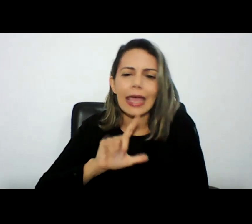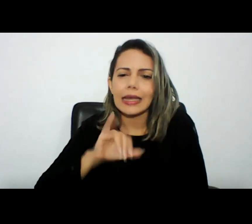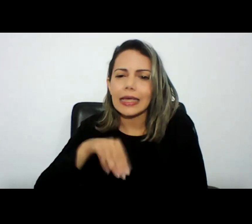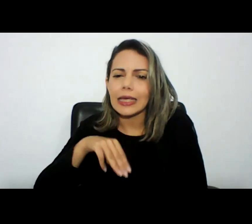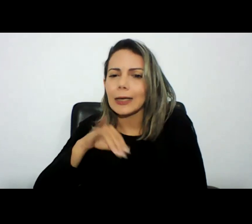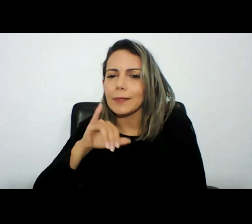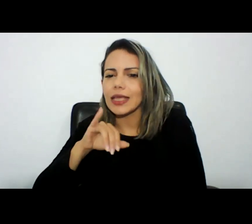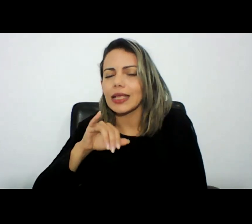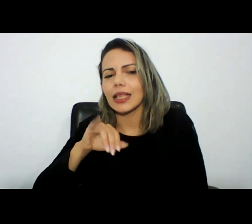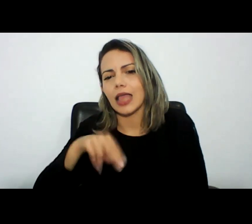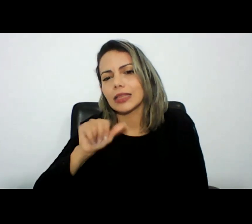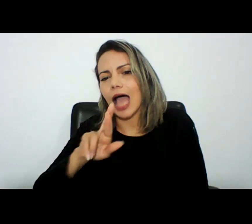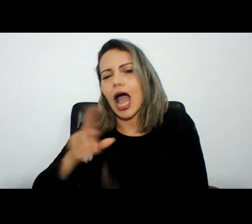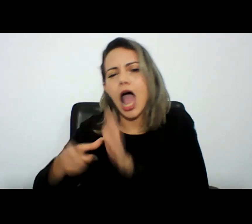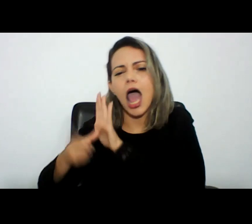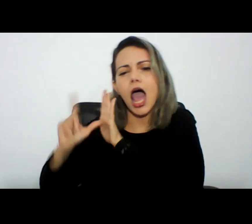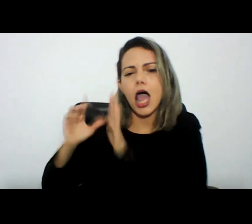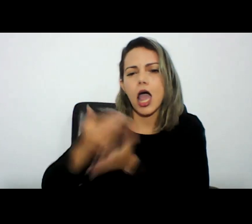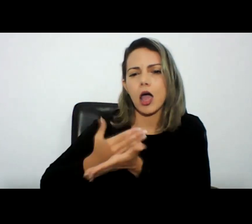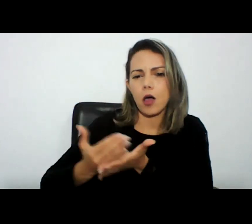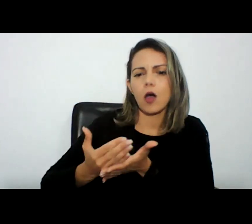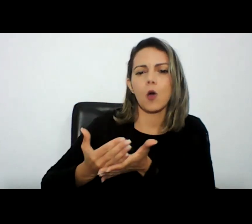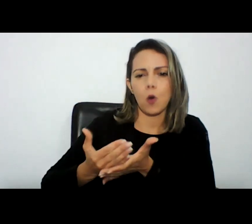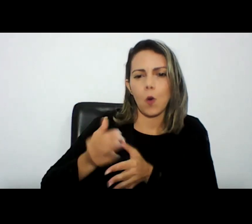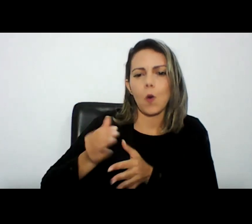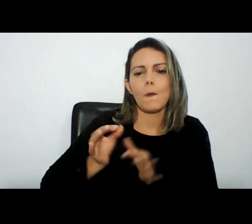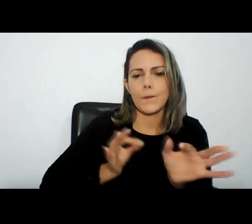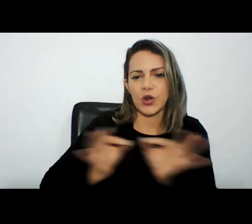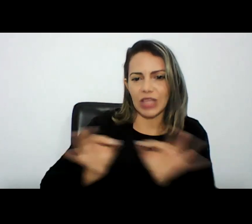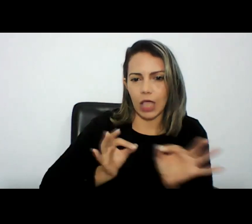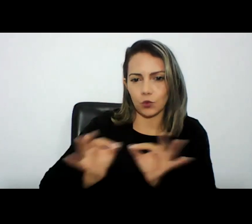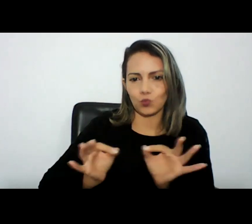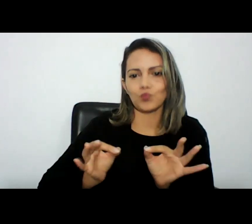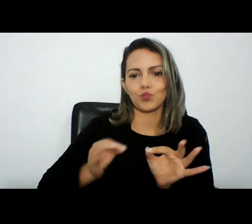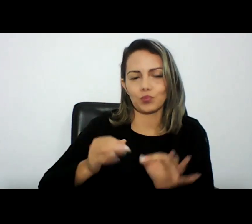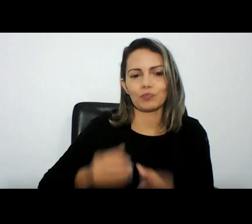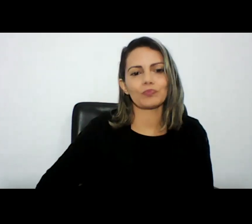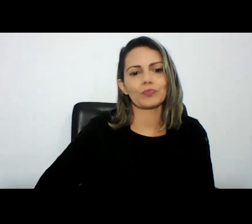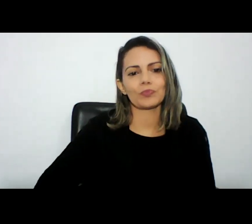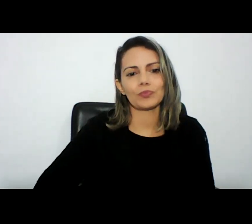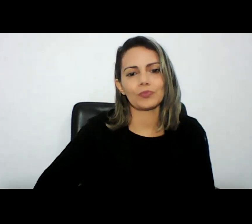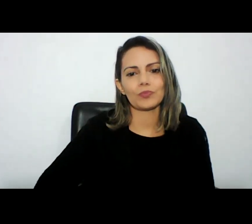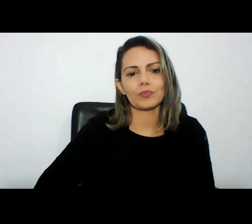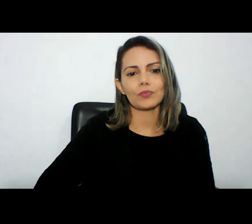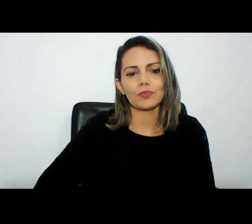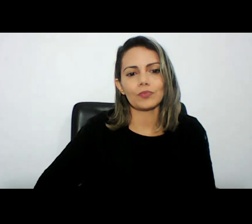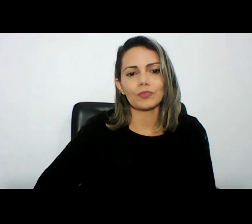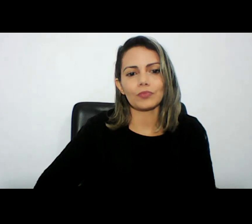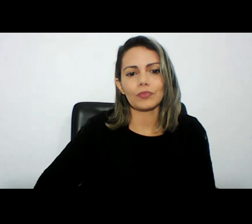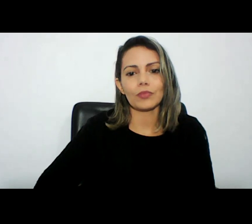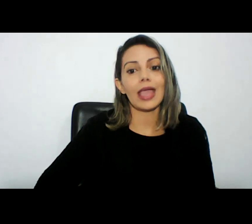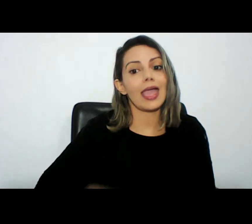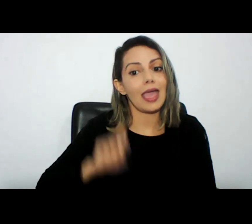-processual e porque não não raras às vezes incidental a uma ação penal é muito